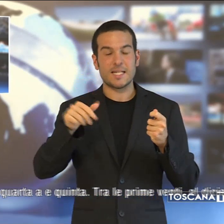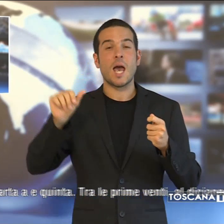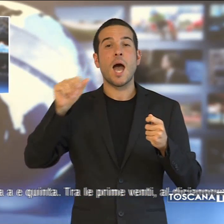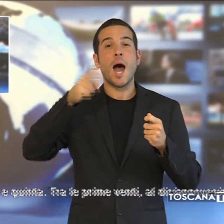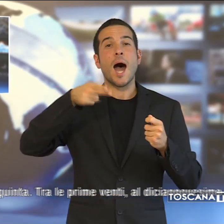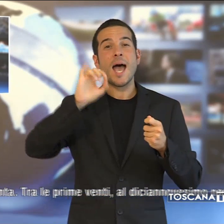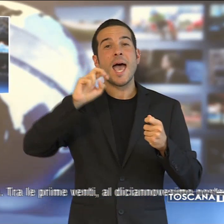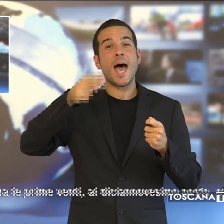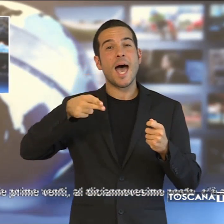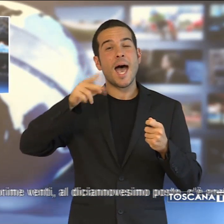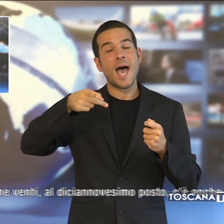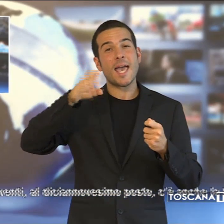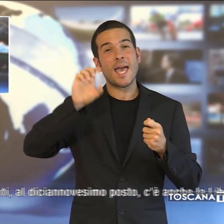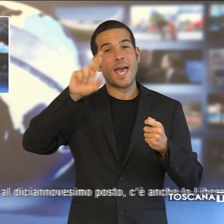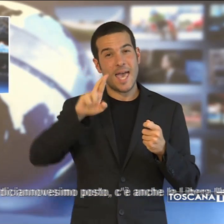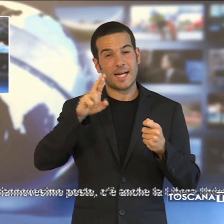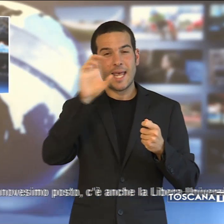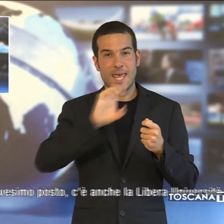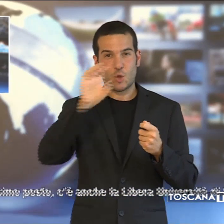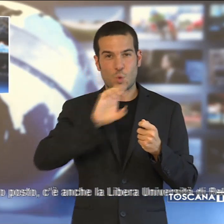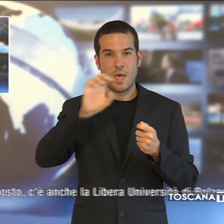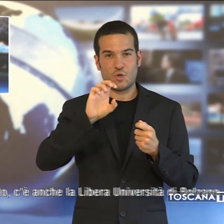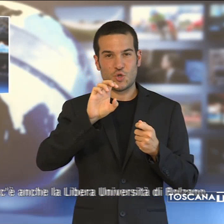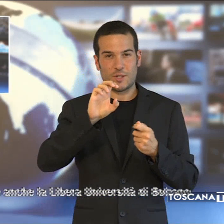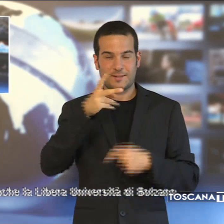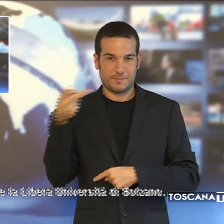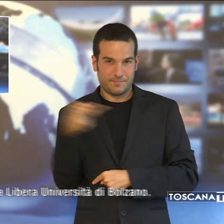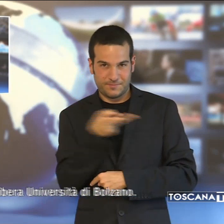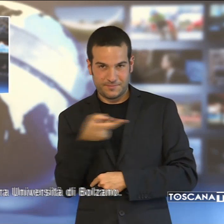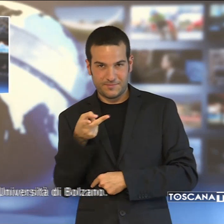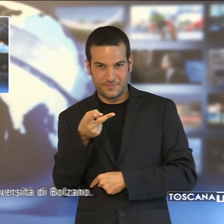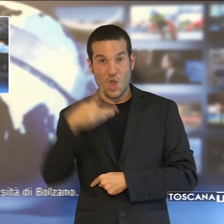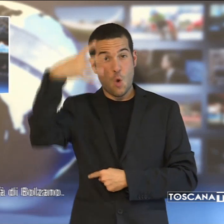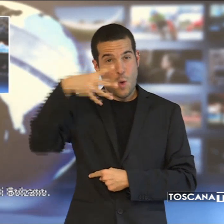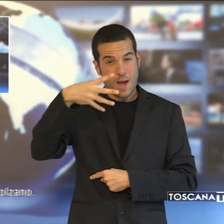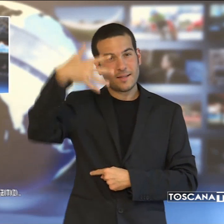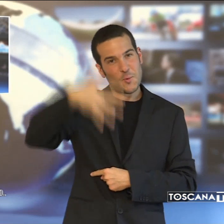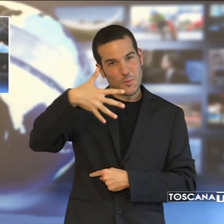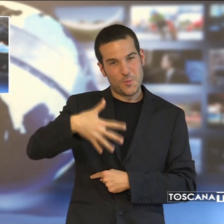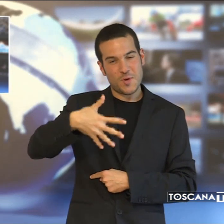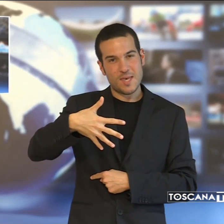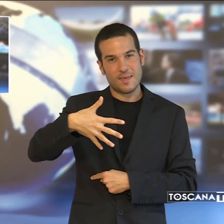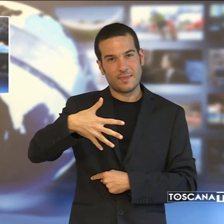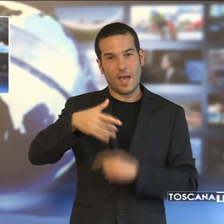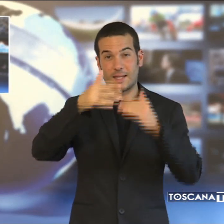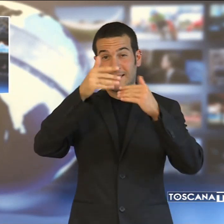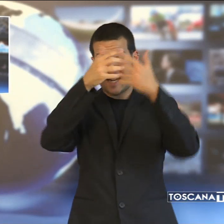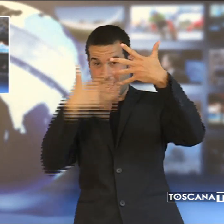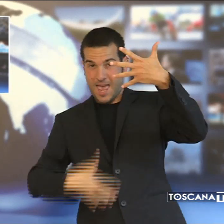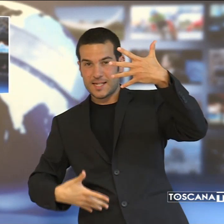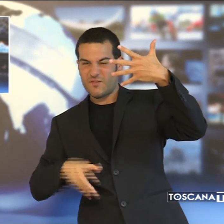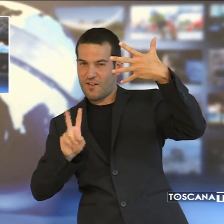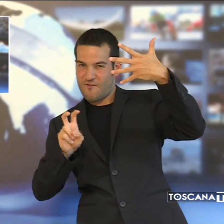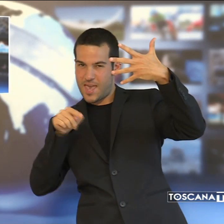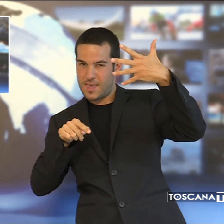e la normale, la più piccola della lista, sono rispettivamente quarta e quinta. Tra dei primi eventi, al diciannovesimo